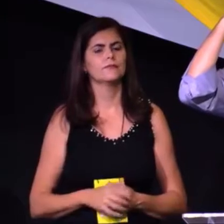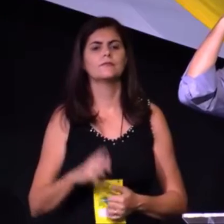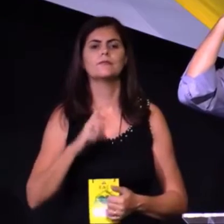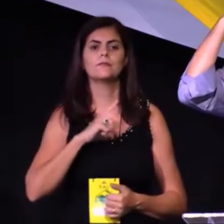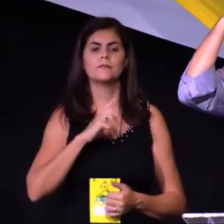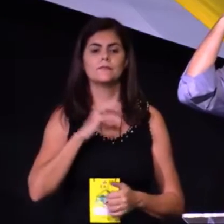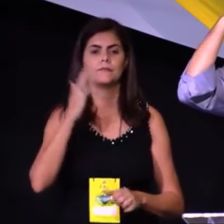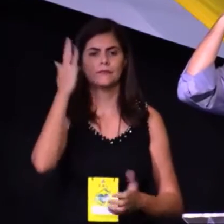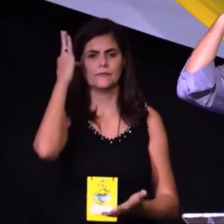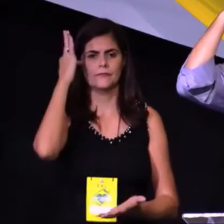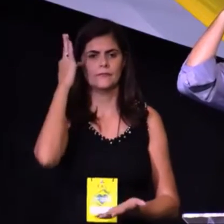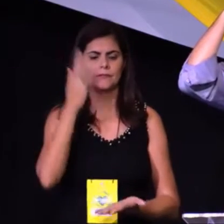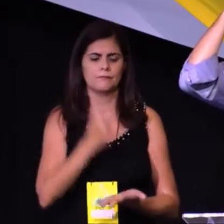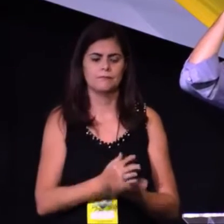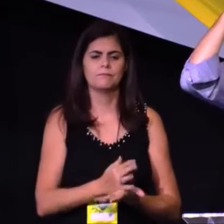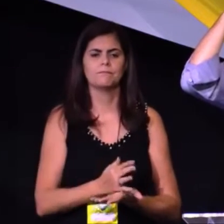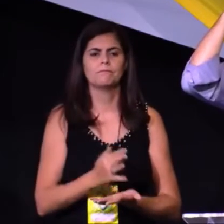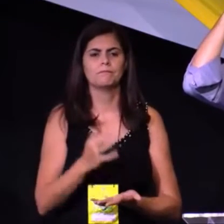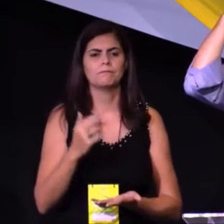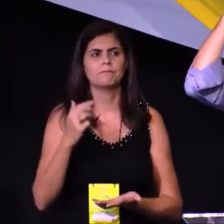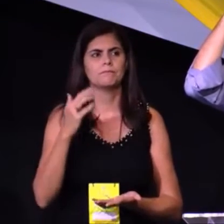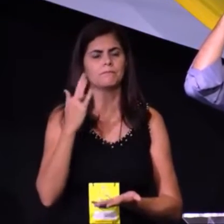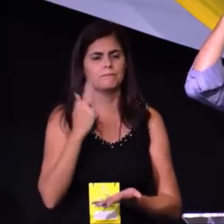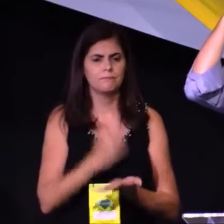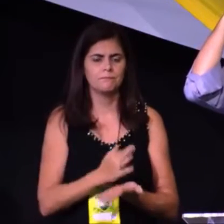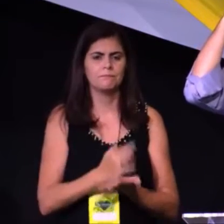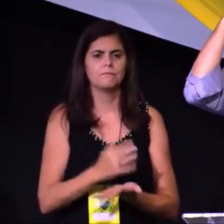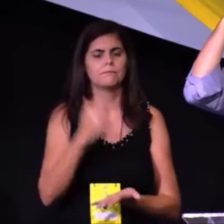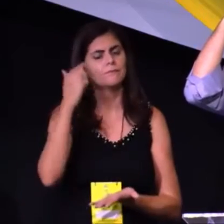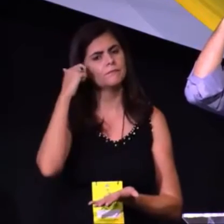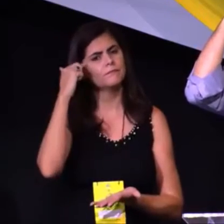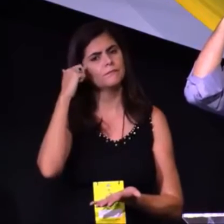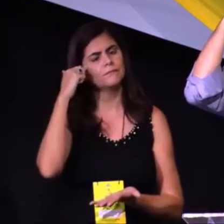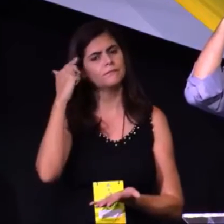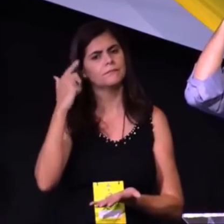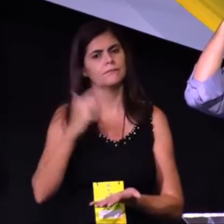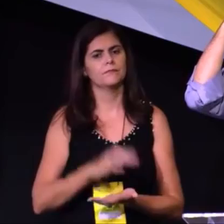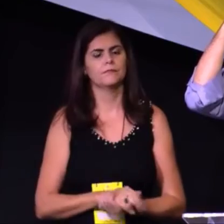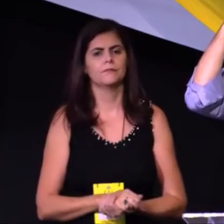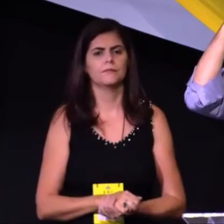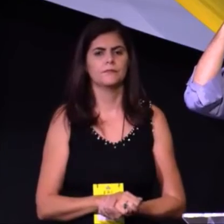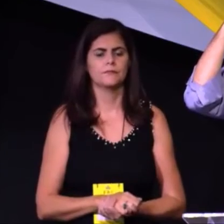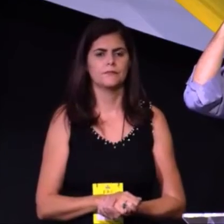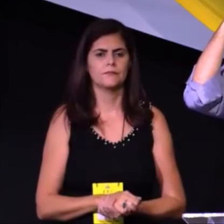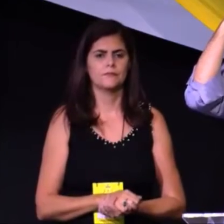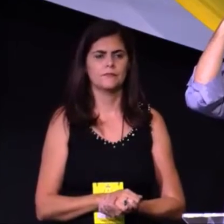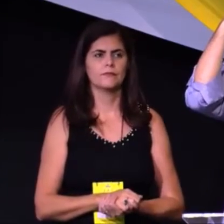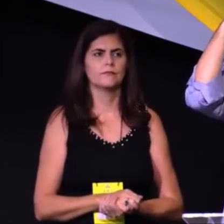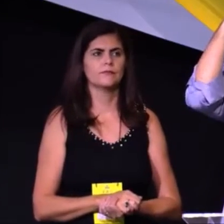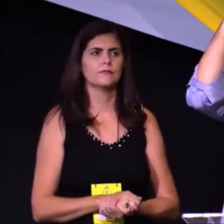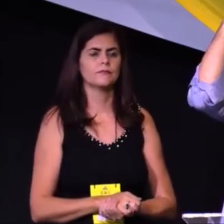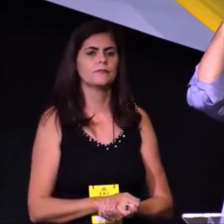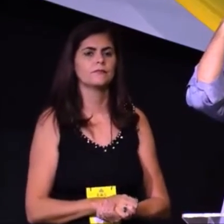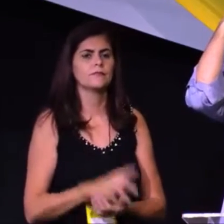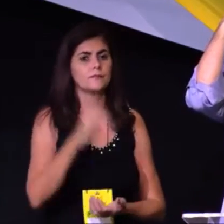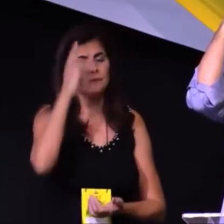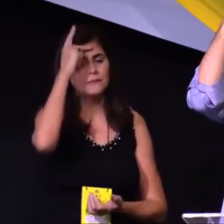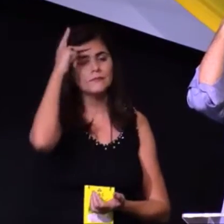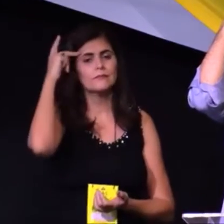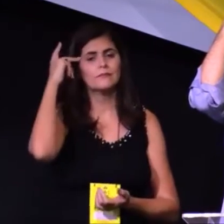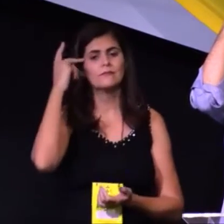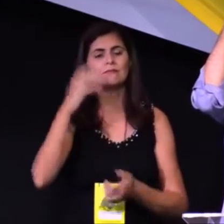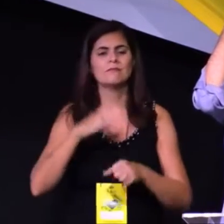raciocinada. Que ninguém mais escreva com o fígado nas redes sociais, que ninguém mais se envolva em